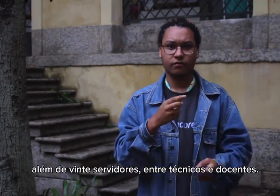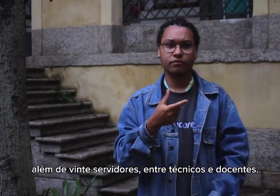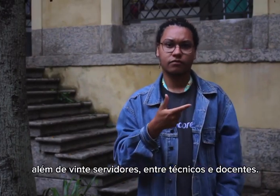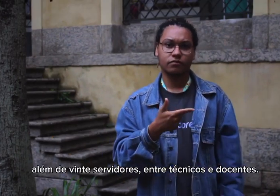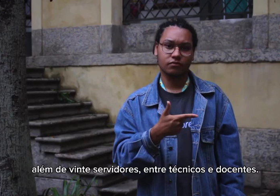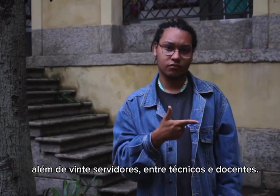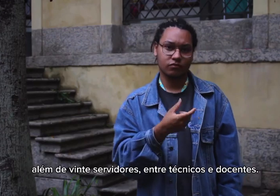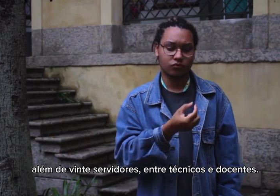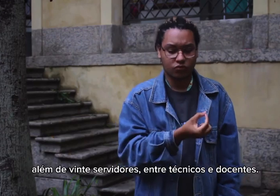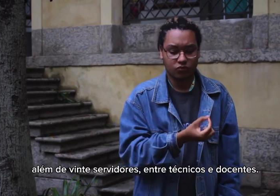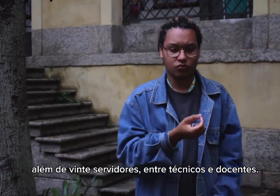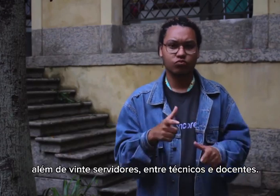docentes.